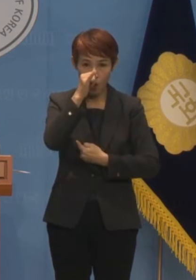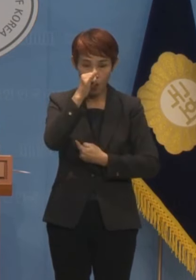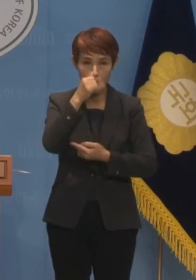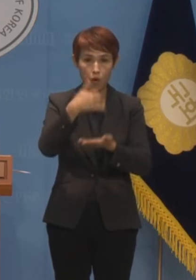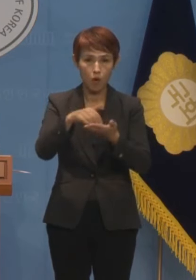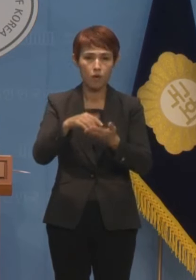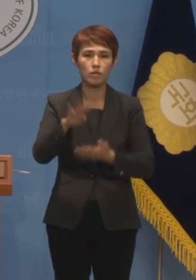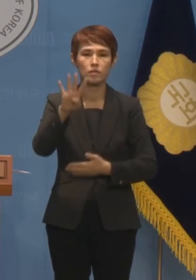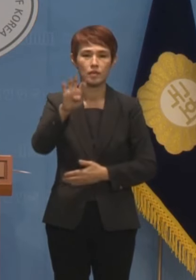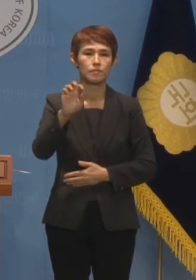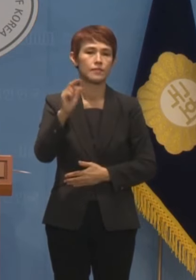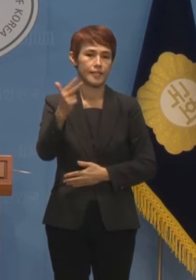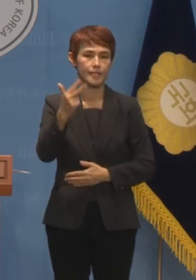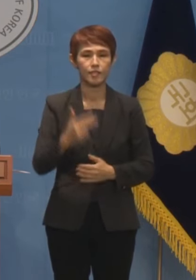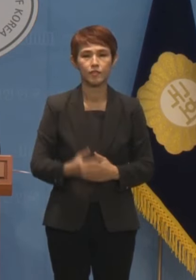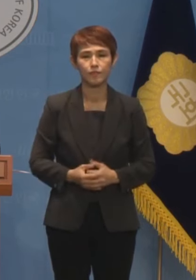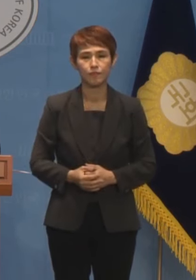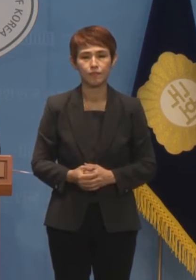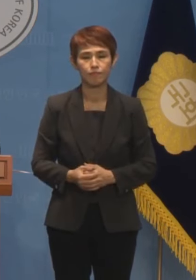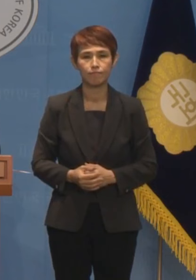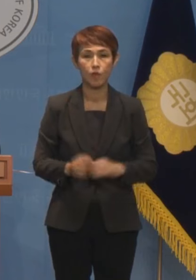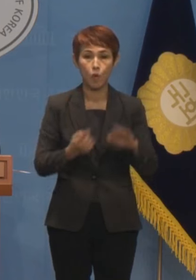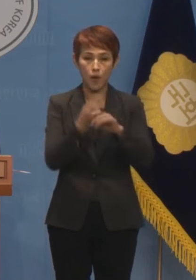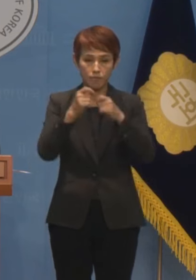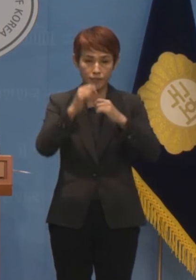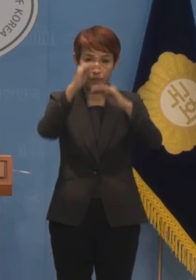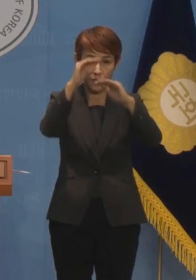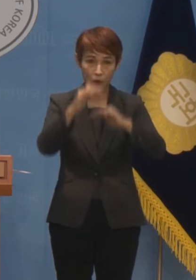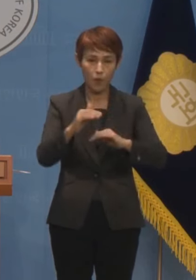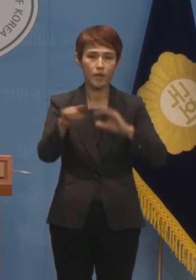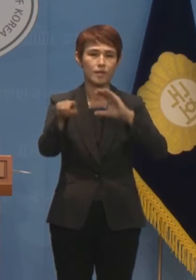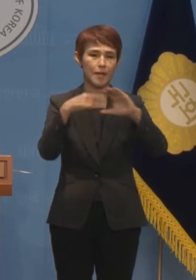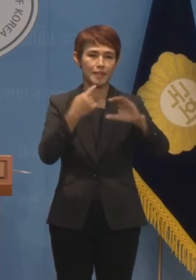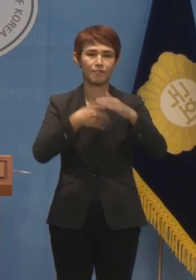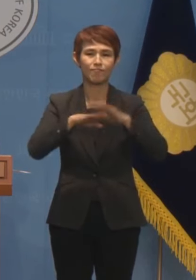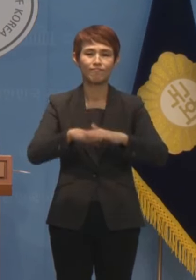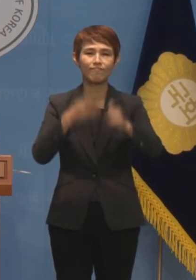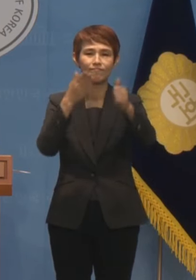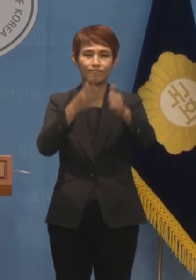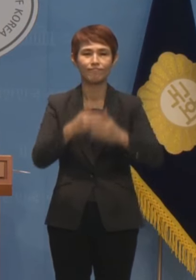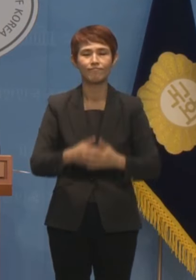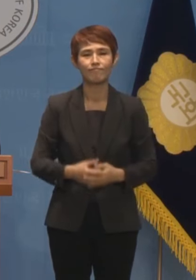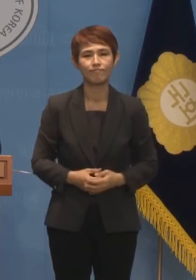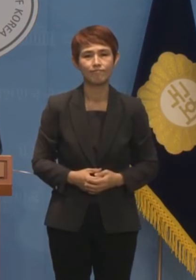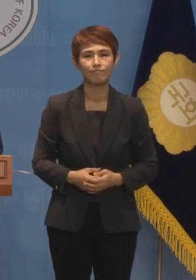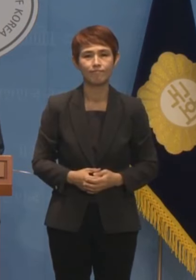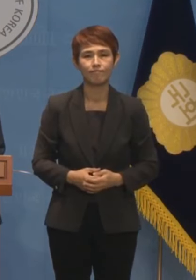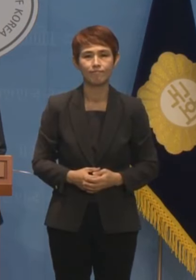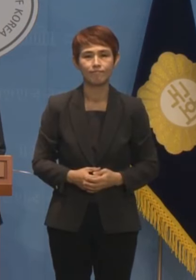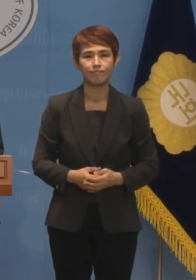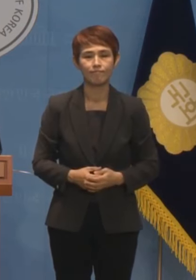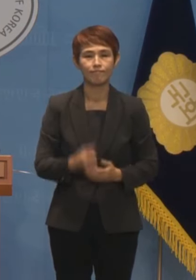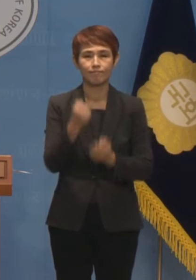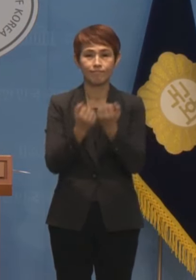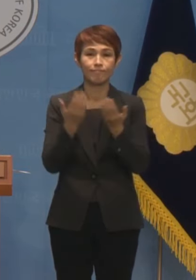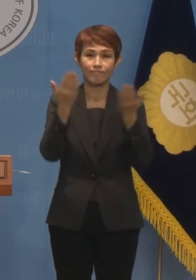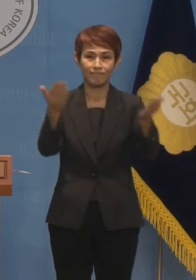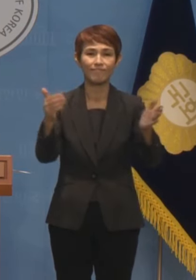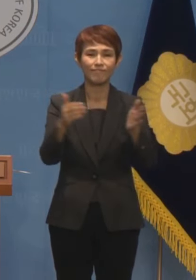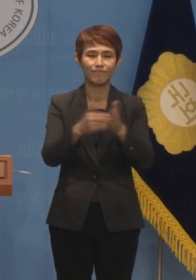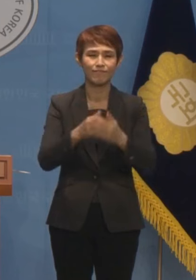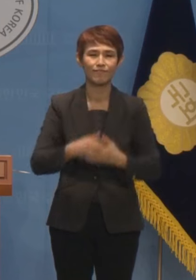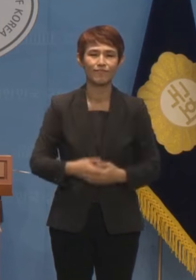47건입니다. 기타 상세한 사항은 이메일을 참고해 주시기 바랍니다. 이상으로 이번주 정례 브리핑을